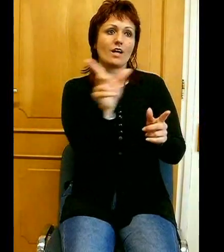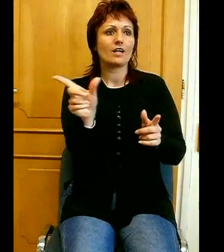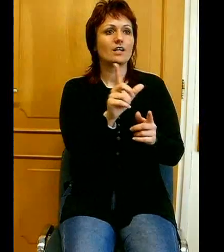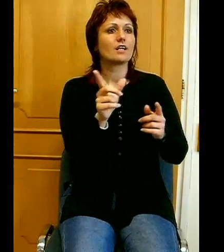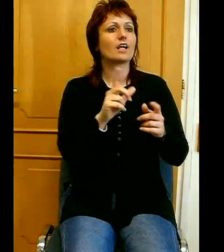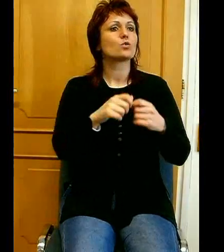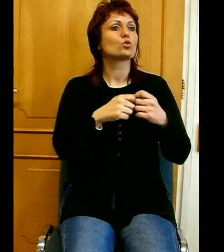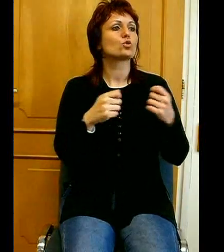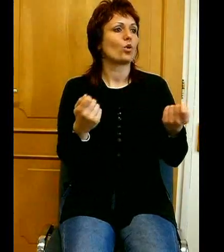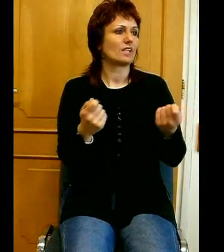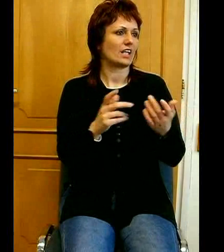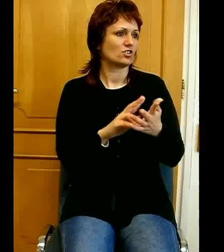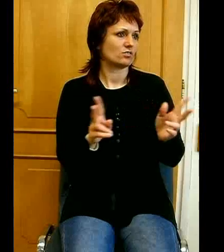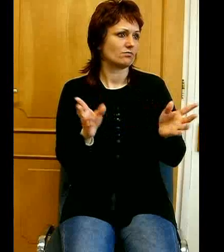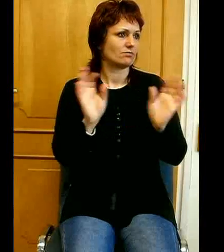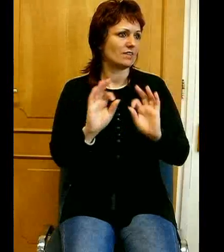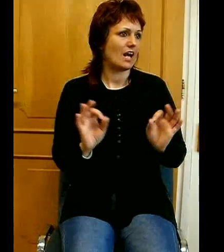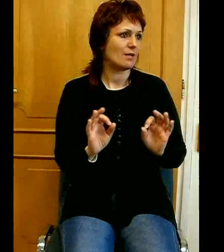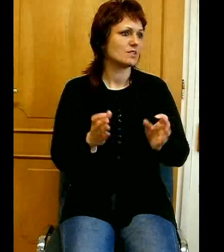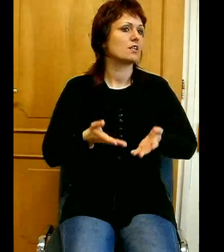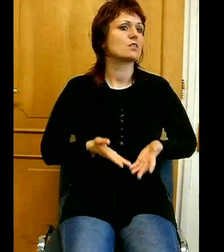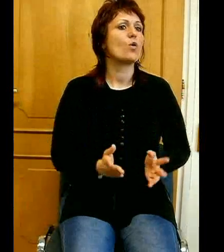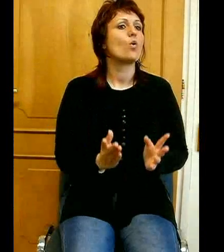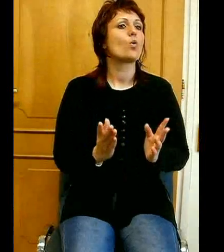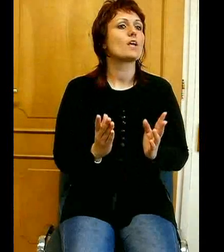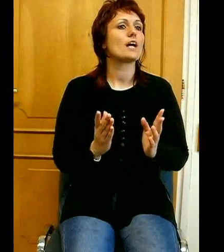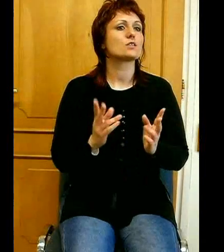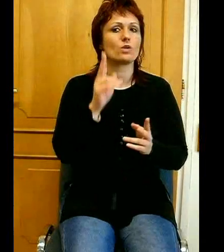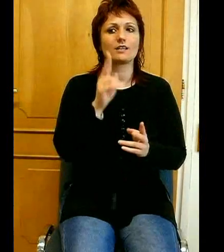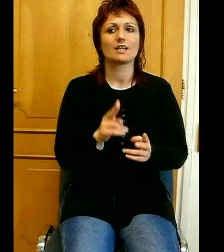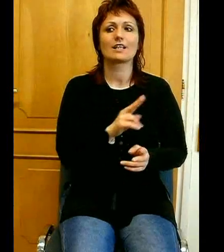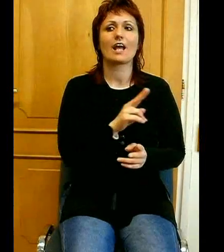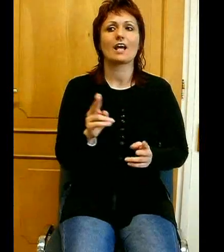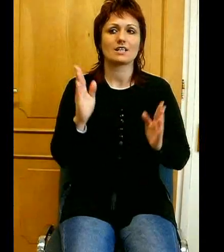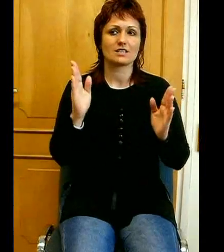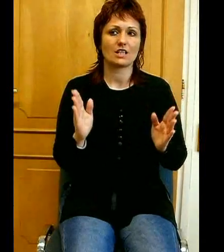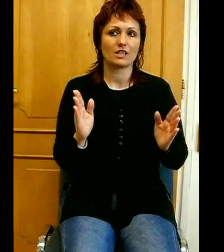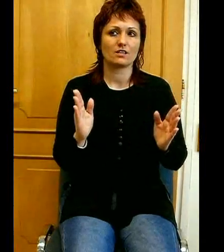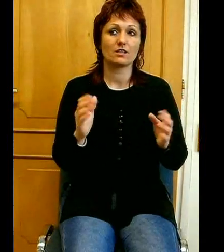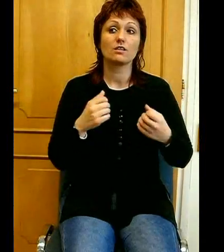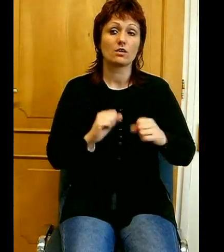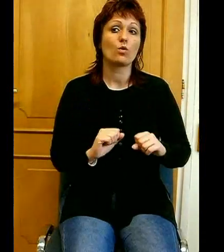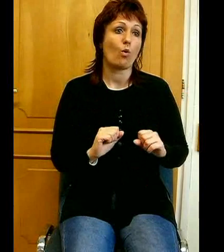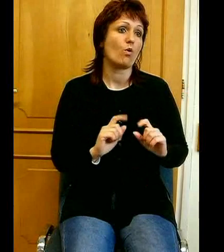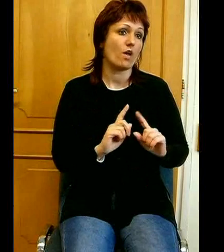hívő, úgy járszületett kereszténeket. Komolyan veszik, hogy Isten jelölte ki itt, ami lakások